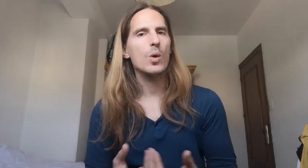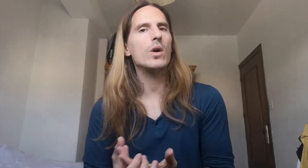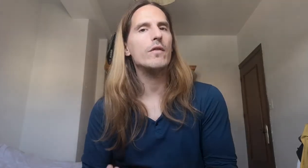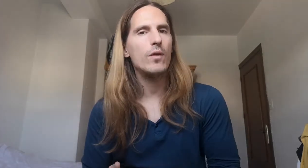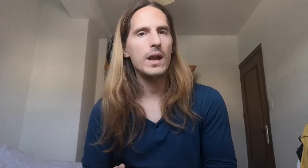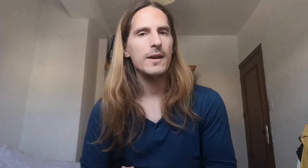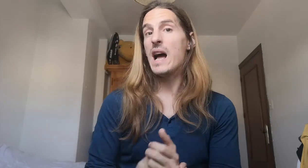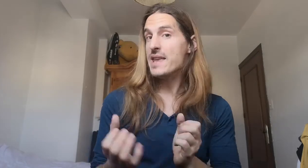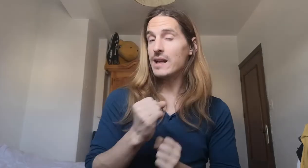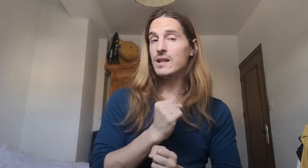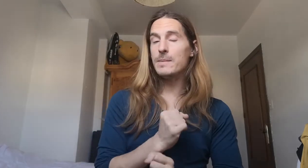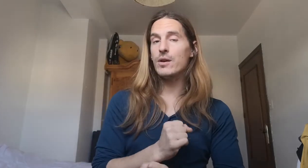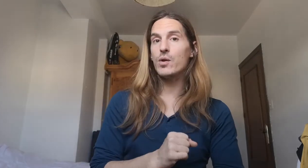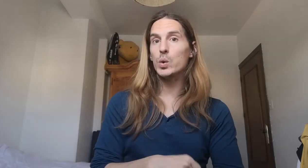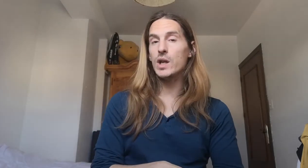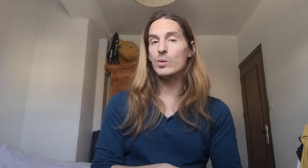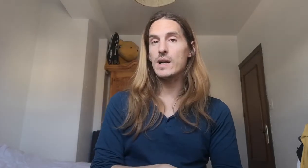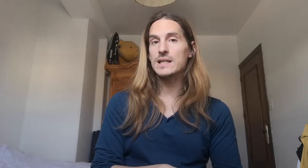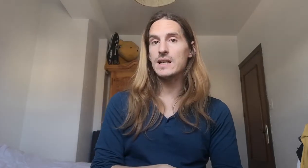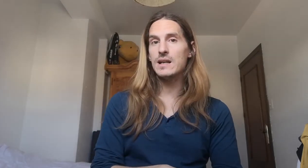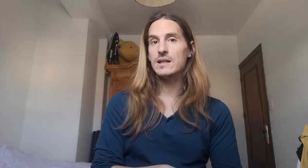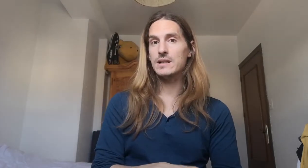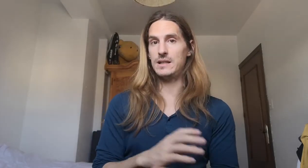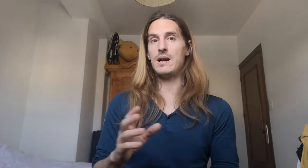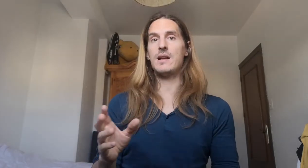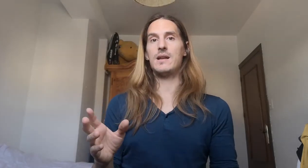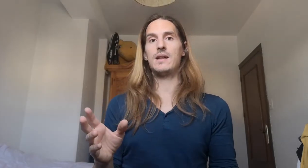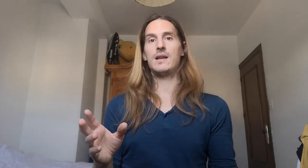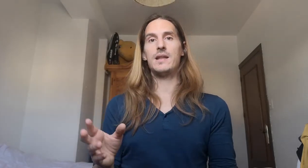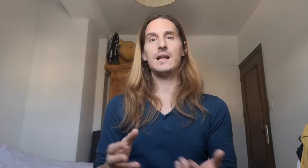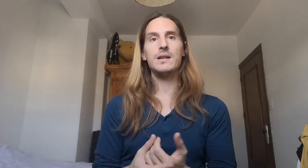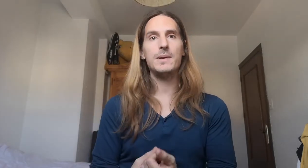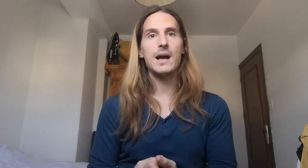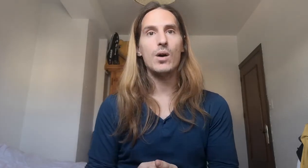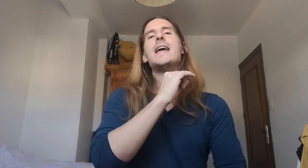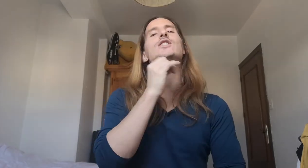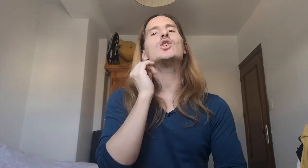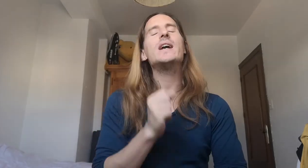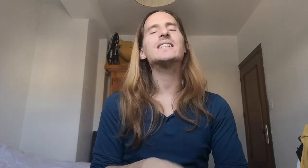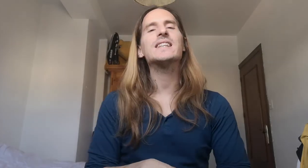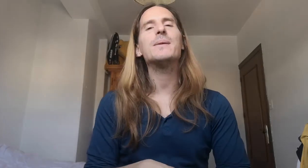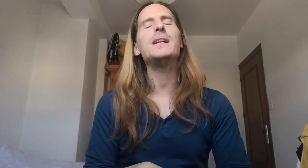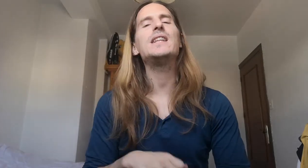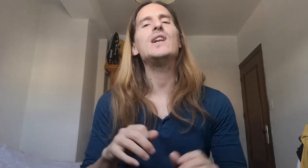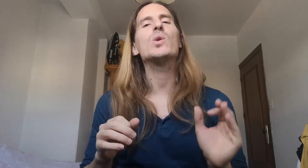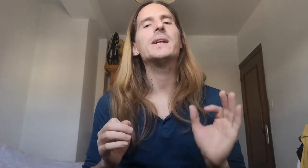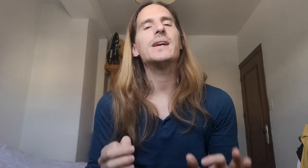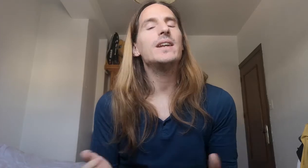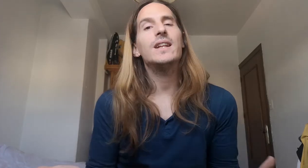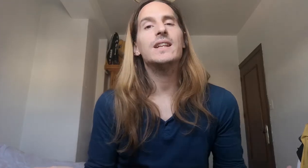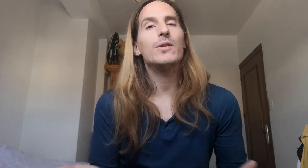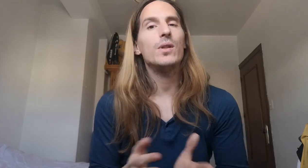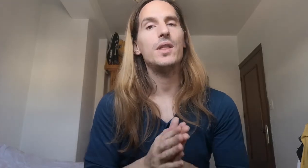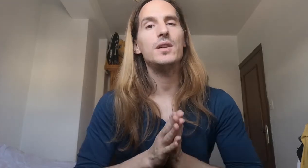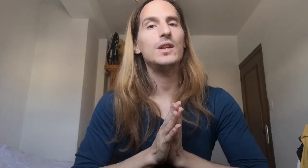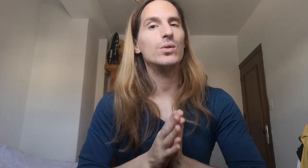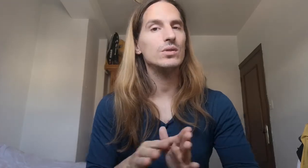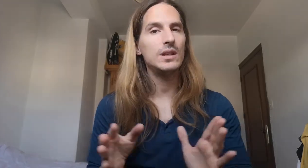¿cuándo fue? ¿Ya han terminado de construir tu casa? ¿Ya? ¿Ya la han terminado? Eso es exactamente lo que estaba intentando decirte todo este